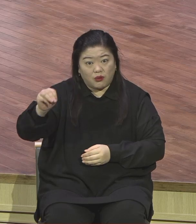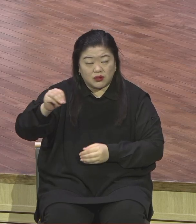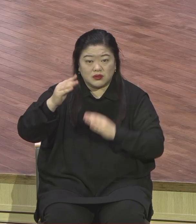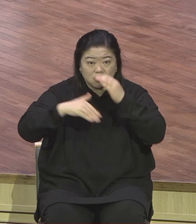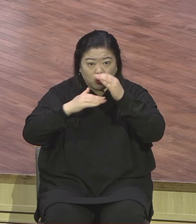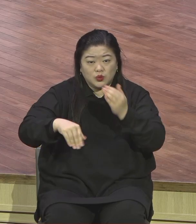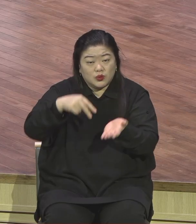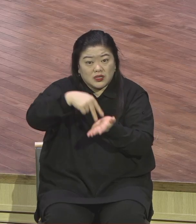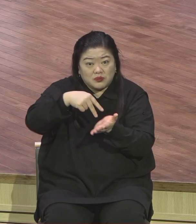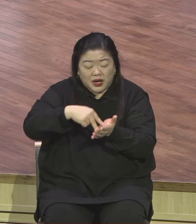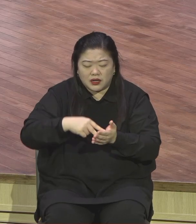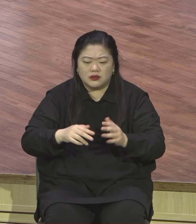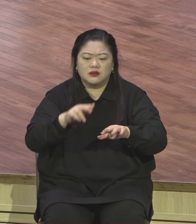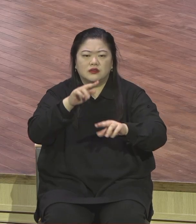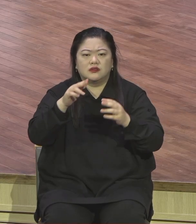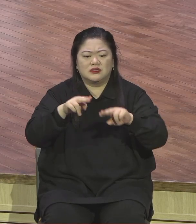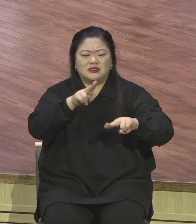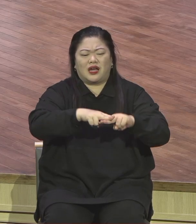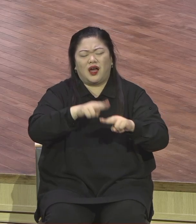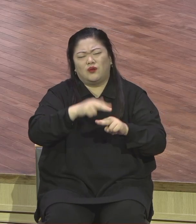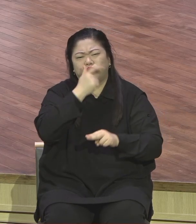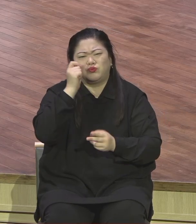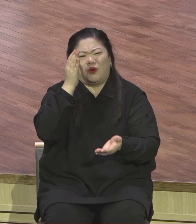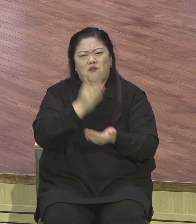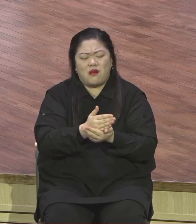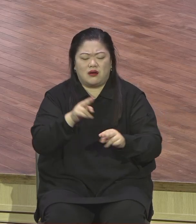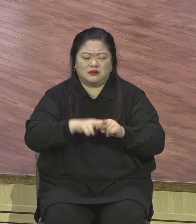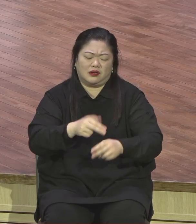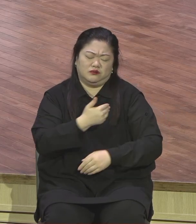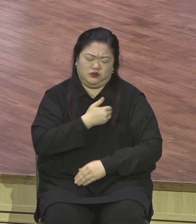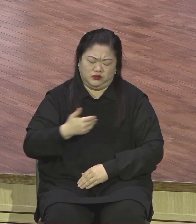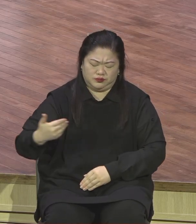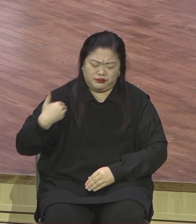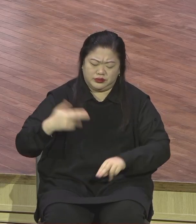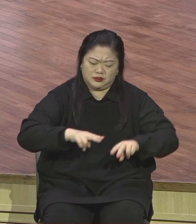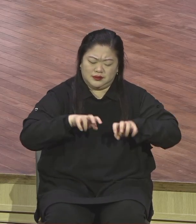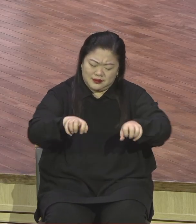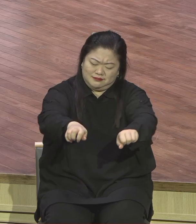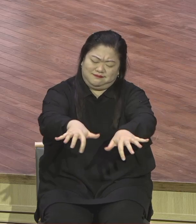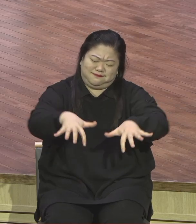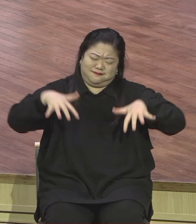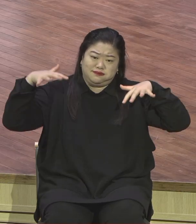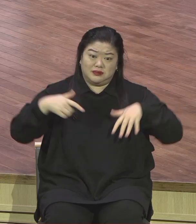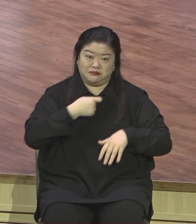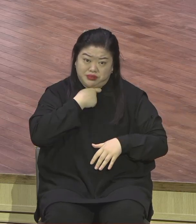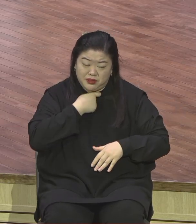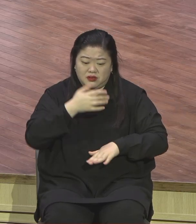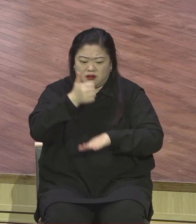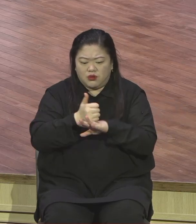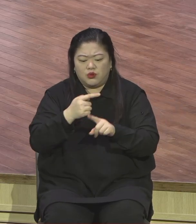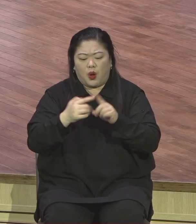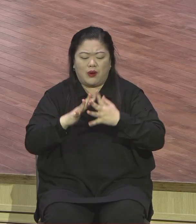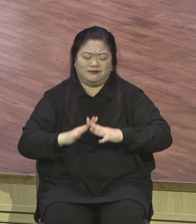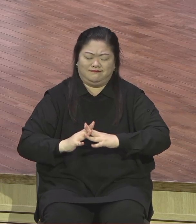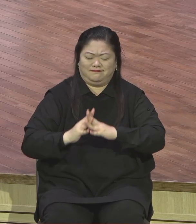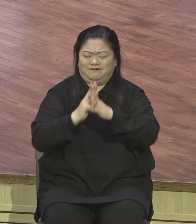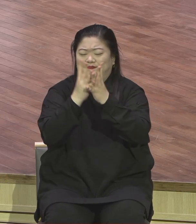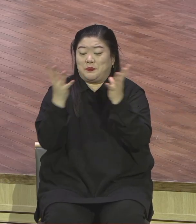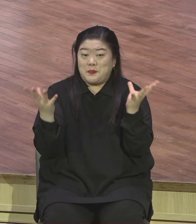건축했고 그 응답을 체험하면서 함께 예배 드리는 축복을 그렇게 맛본 지가 얼마 되지 않았는데